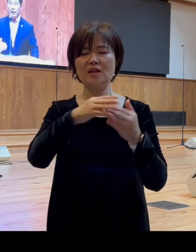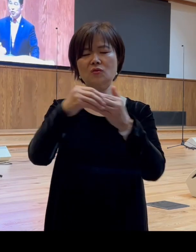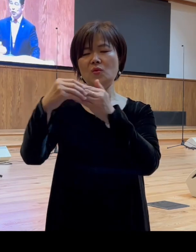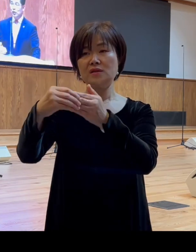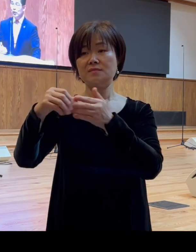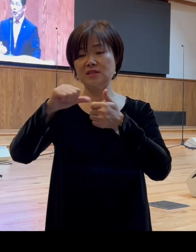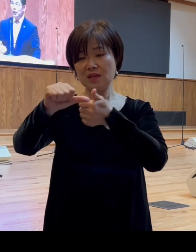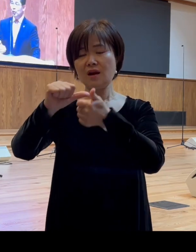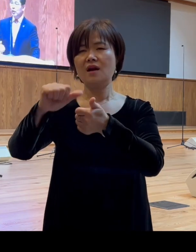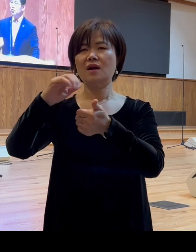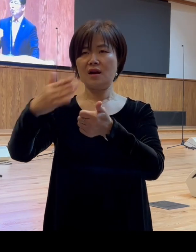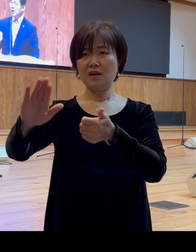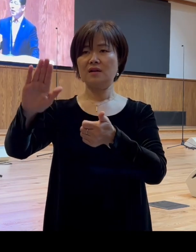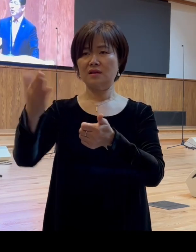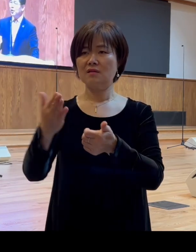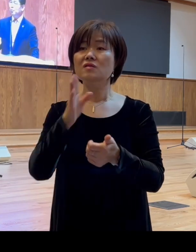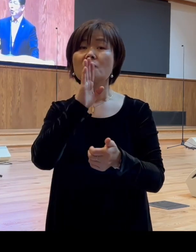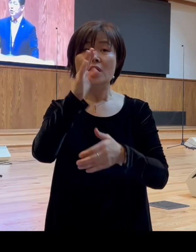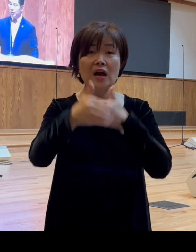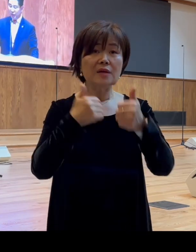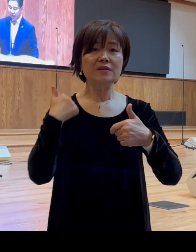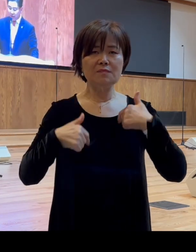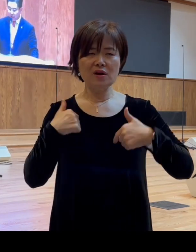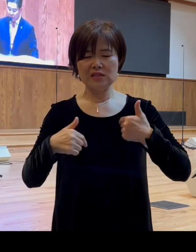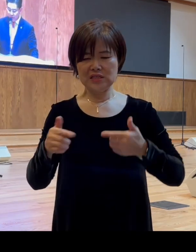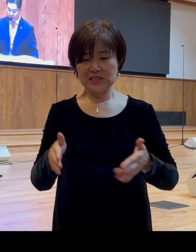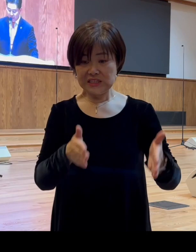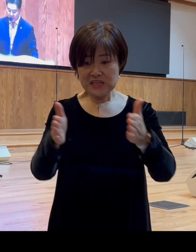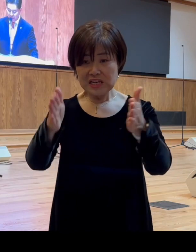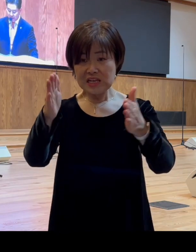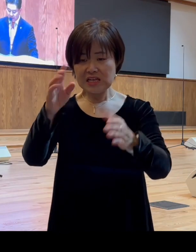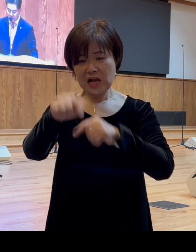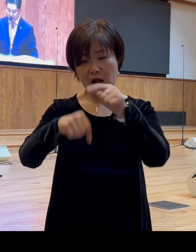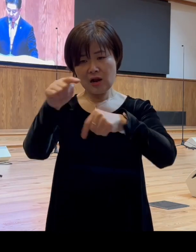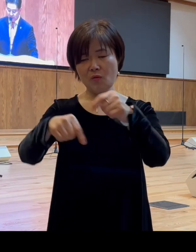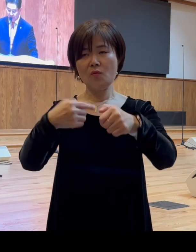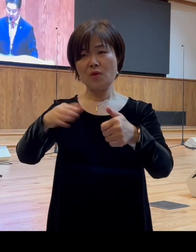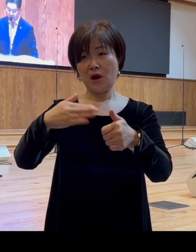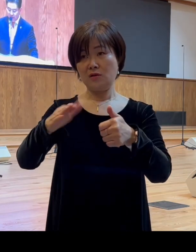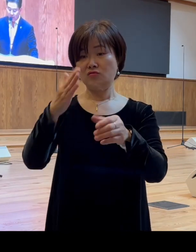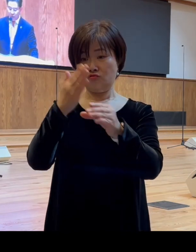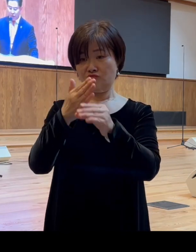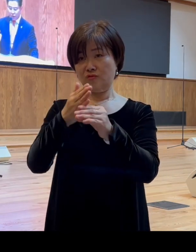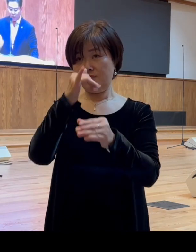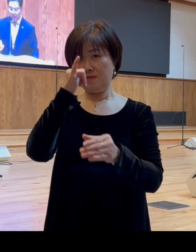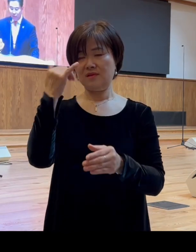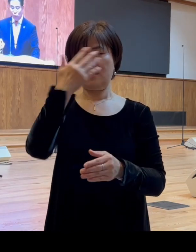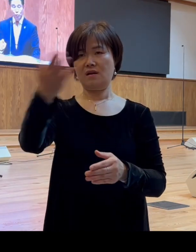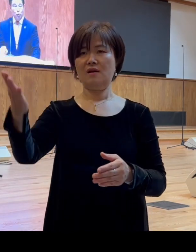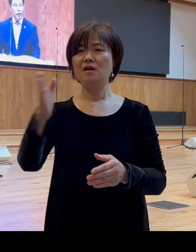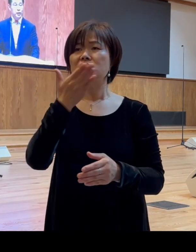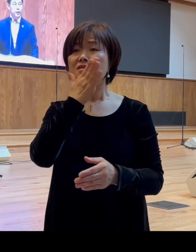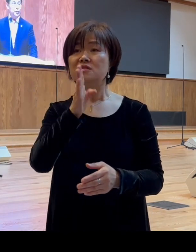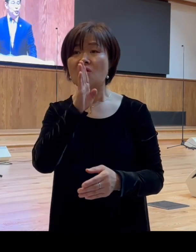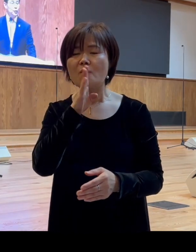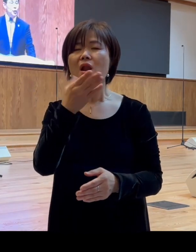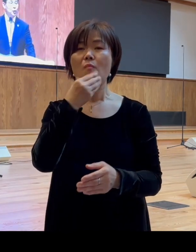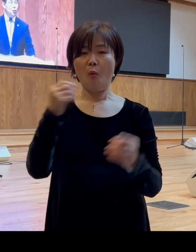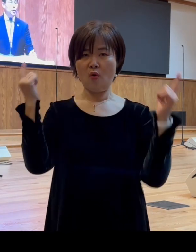우리가 정말 하나님 기뻐하시는 길을 가고 있습니까 여러분 그것이 정말 복음을 위한 일이고 교회를 위한